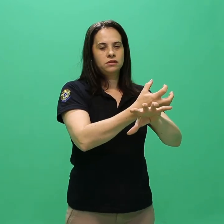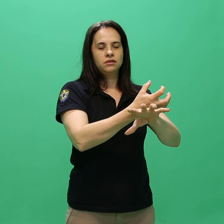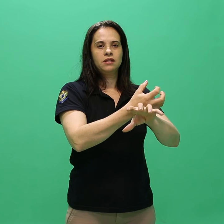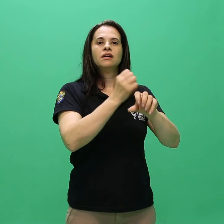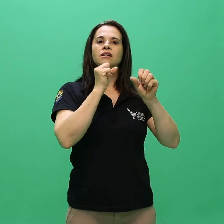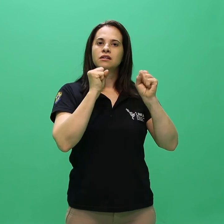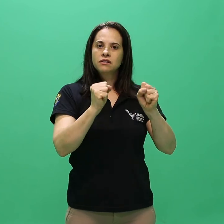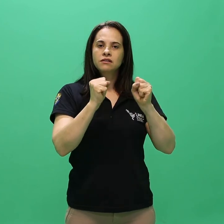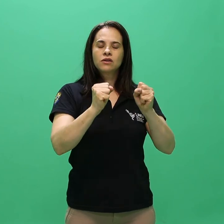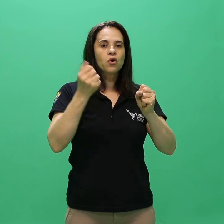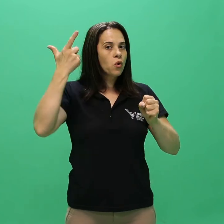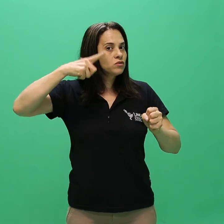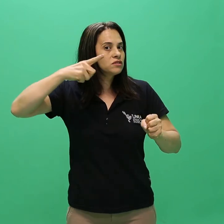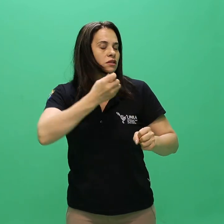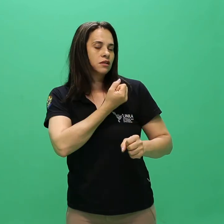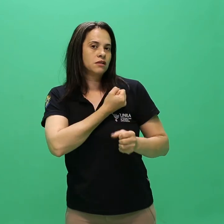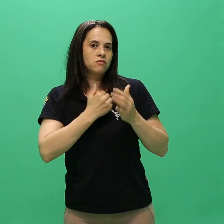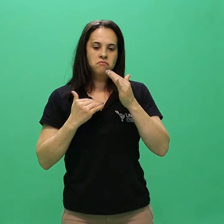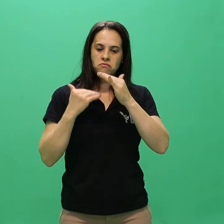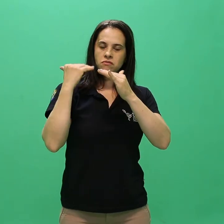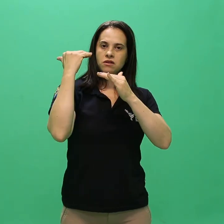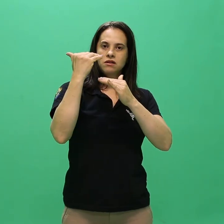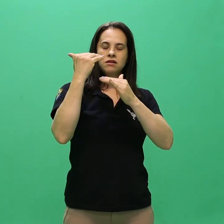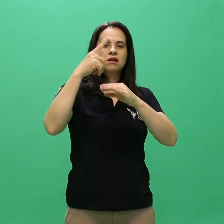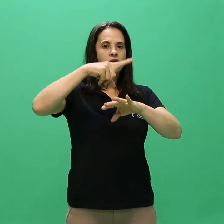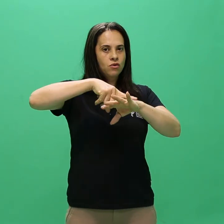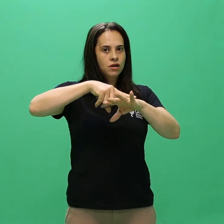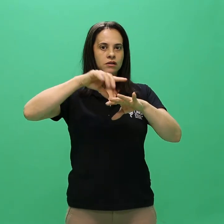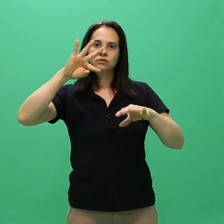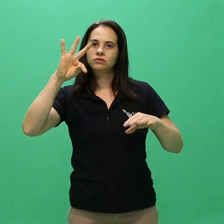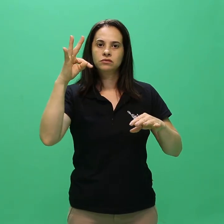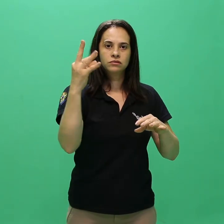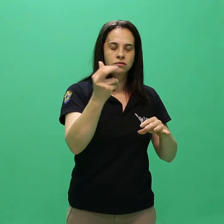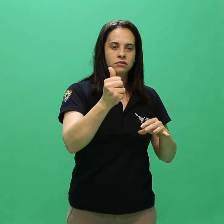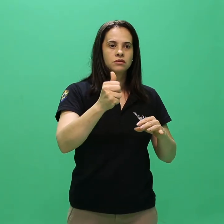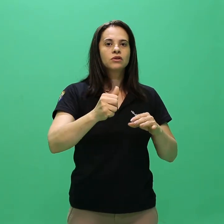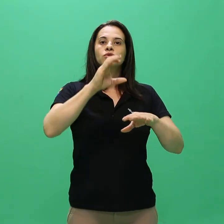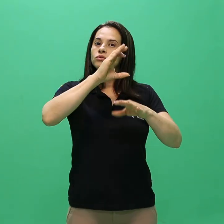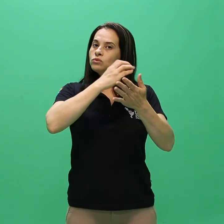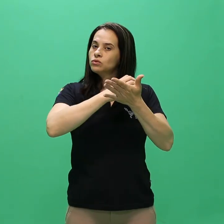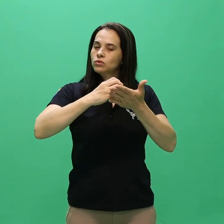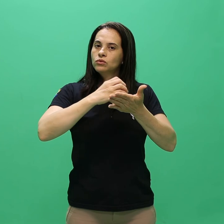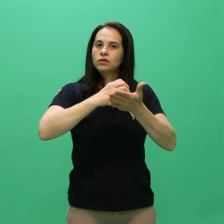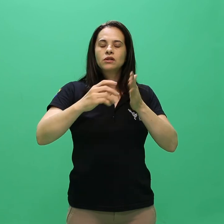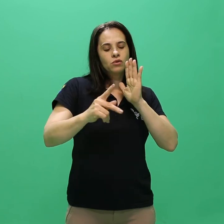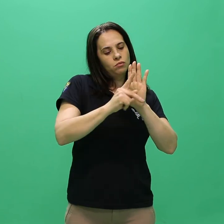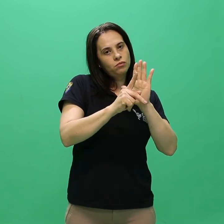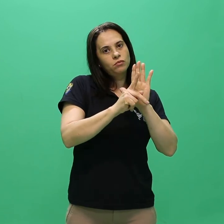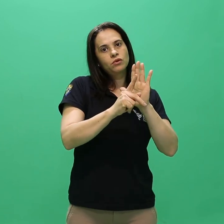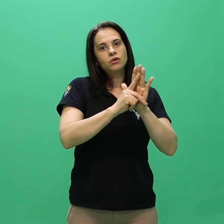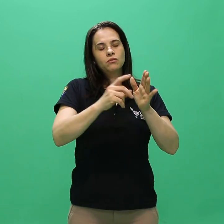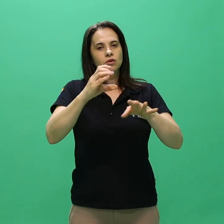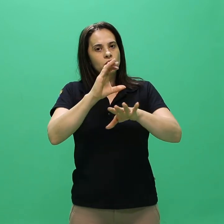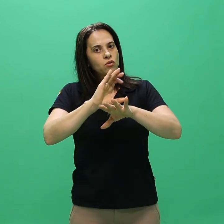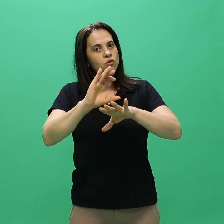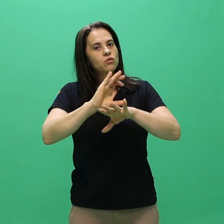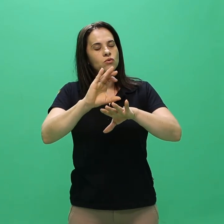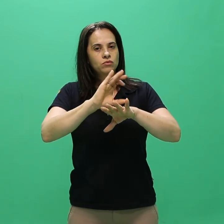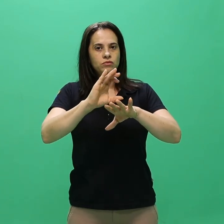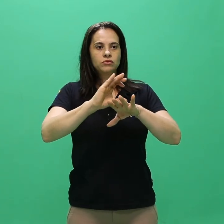percentual da carga horária total do currículo do curso em que está se formando, de acordo